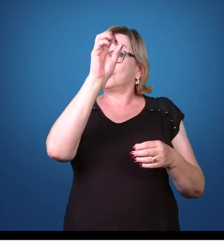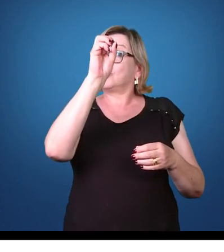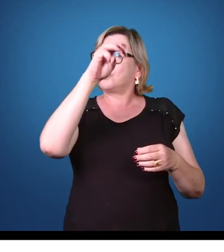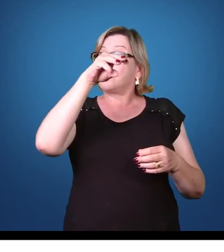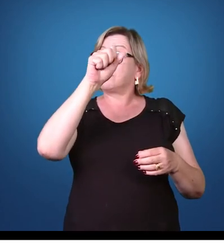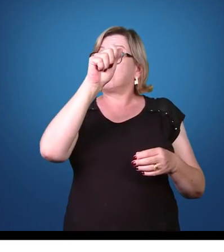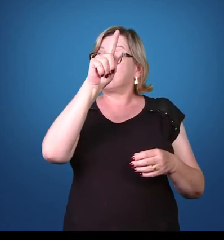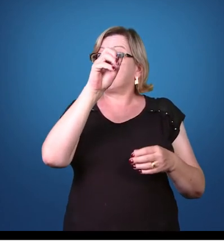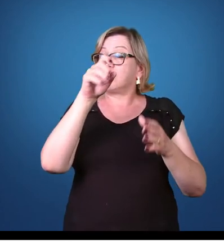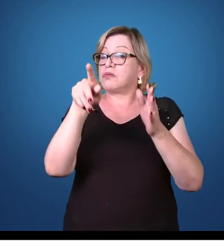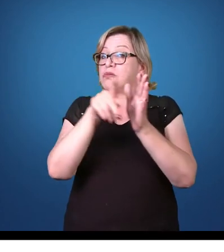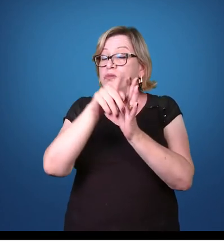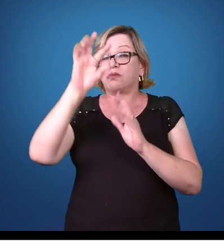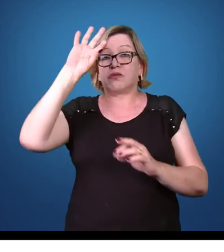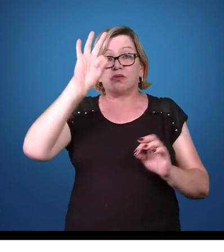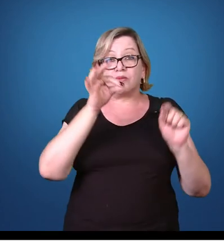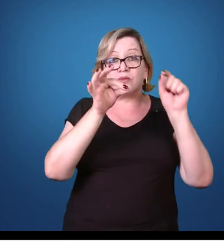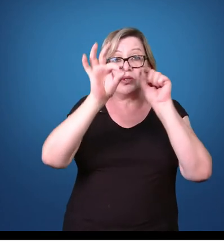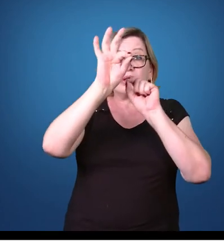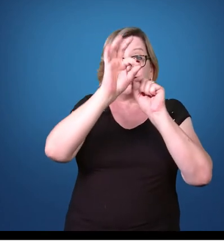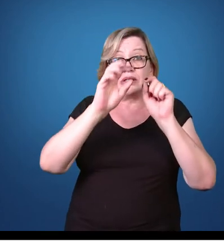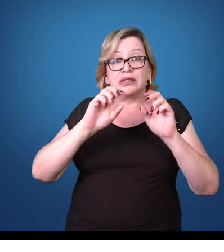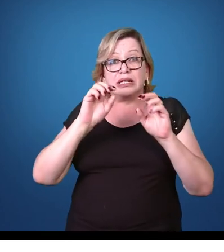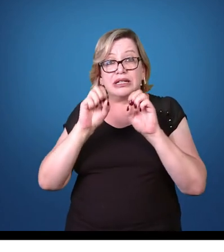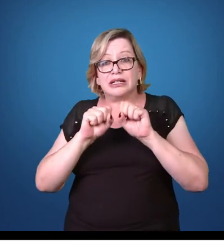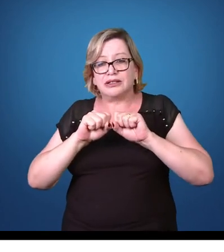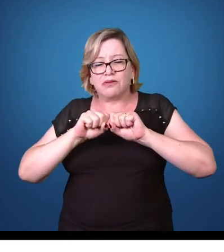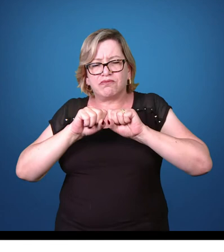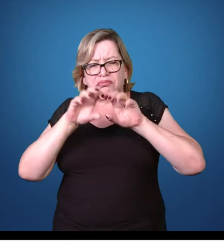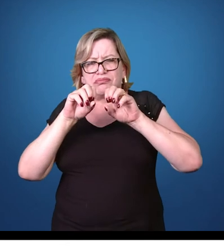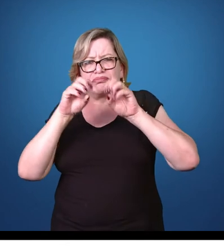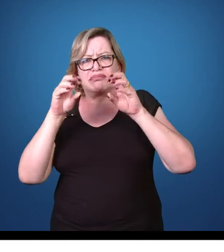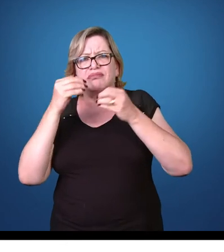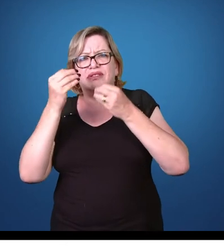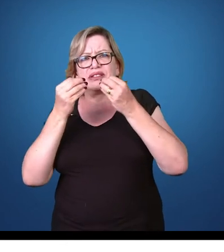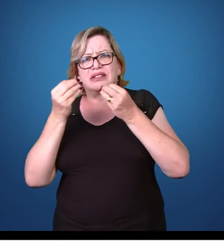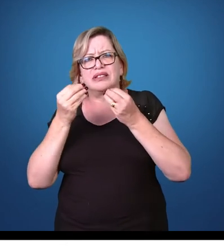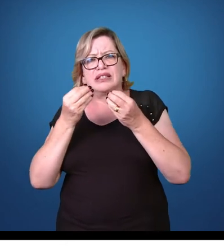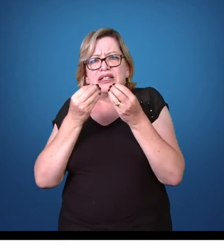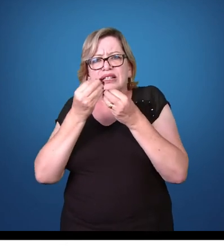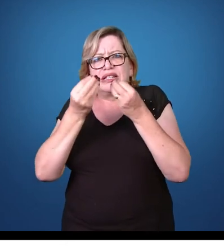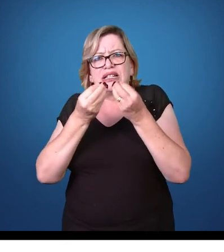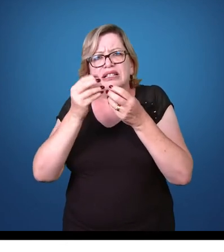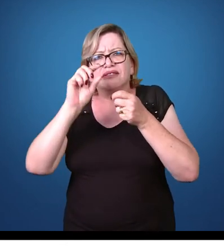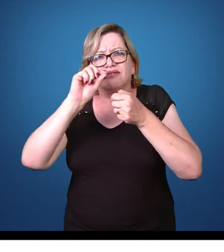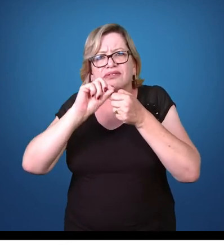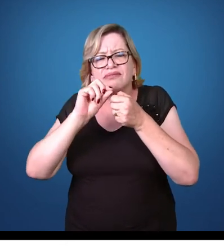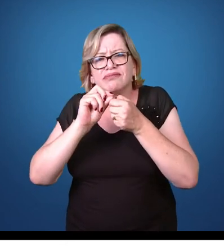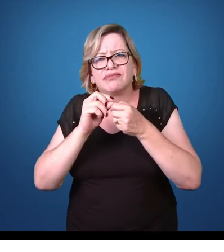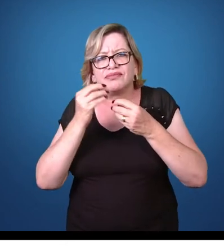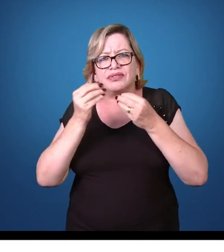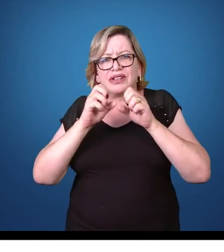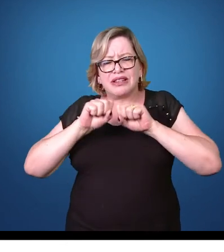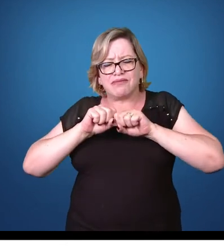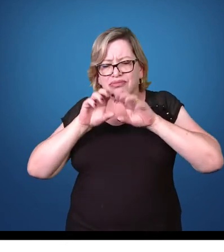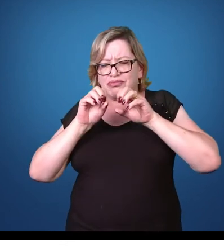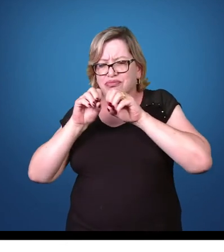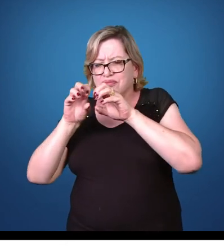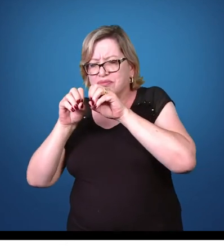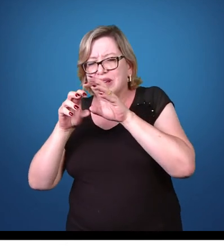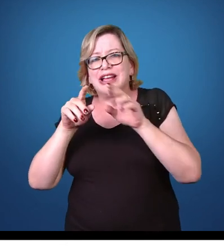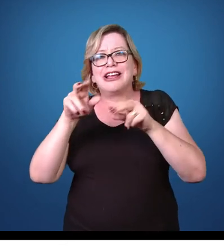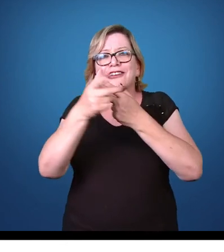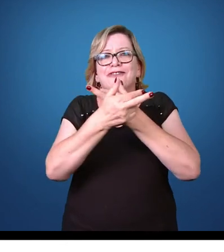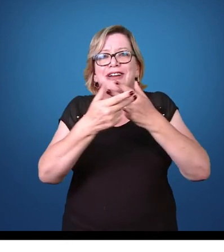posteriormente sofrer um processo de esporogonia e esse processo de esporogonia vai liberar vários